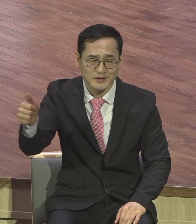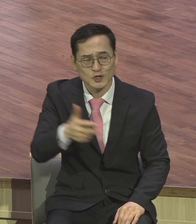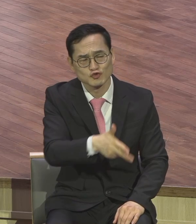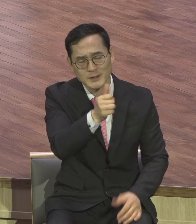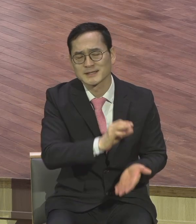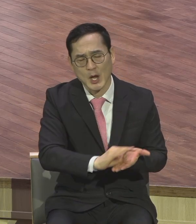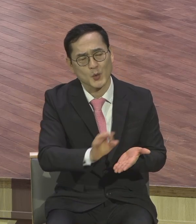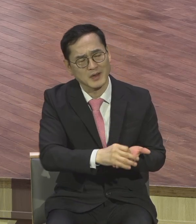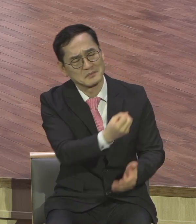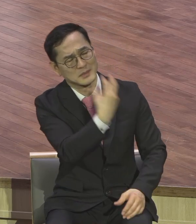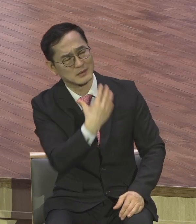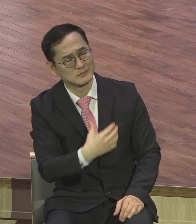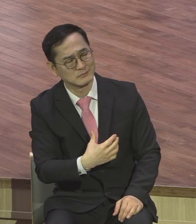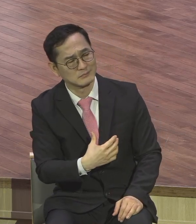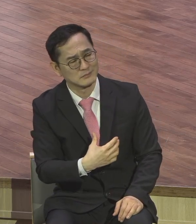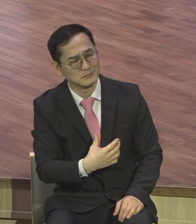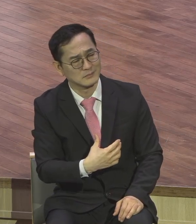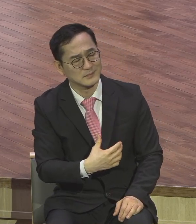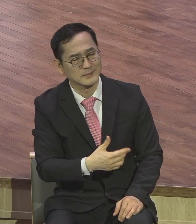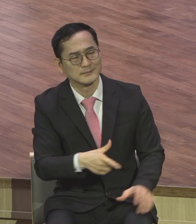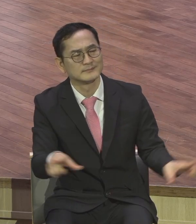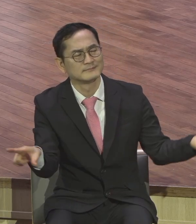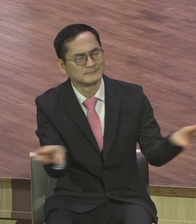이 말의 기뻄으로 순종했어요